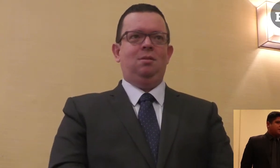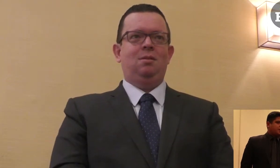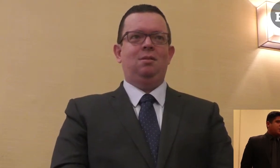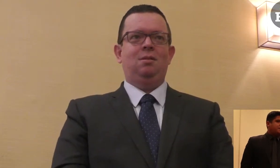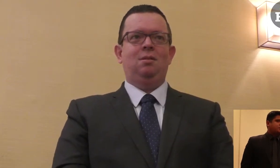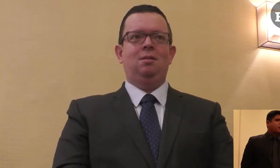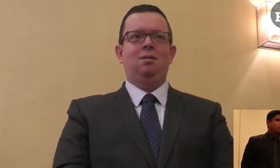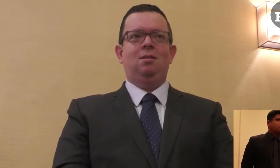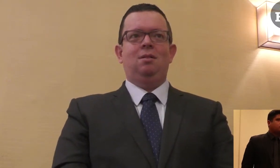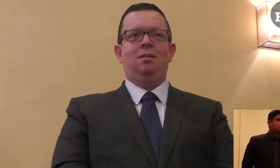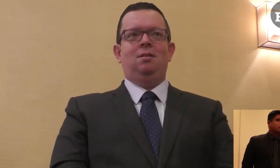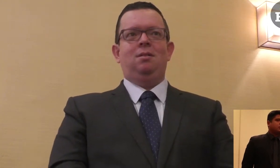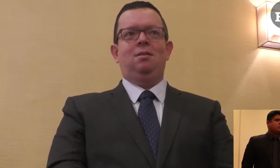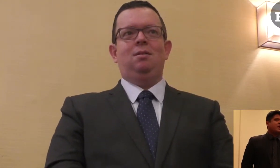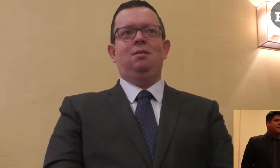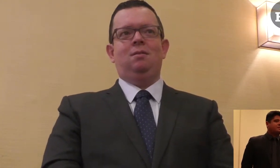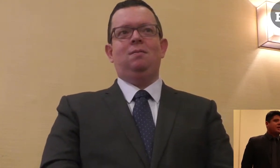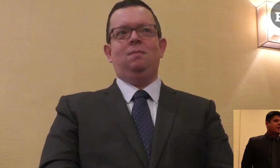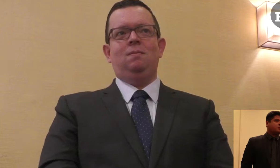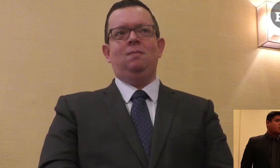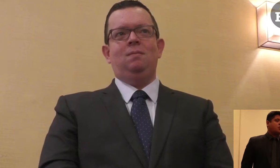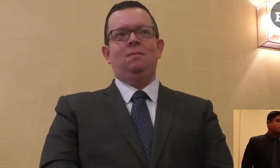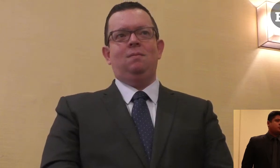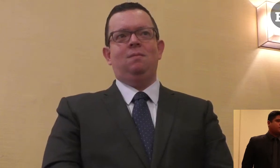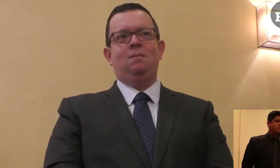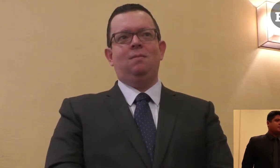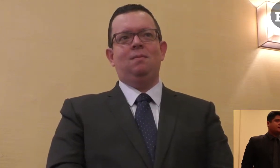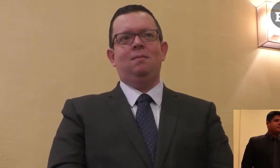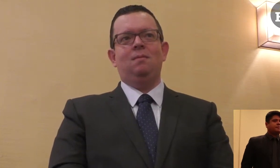precisamente, como ya les mencioné, costosos. Entonces hay que pensar que esos bonos no son suficientes.